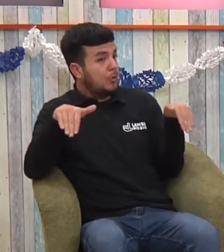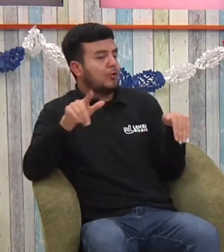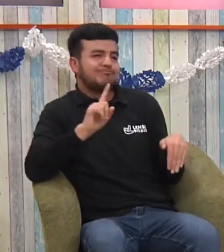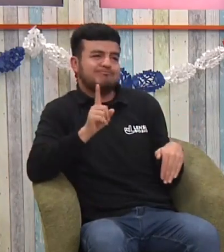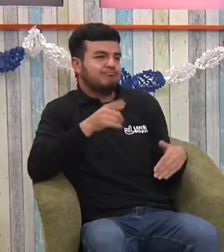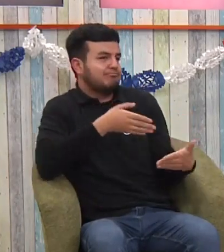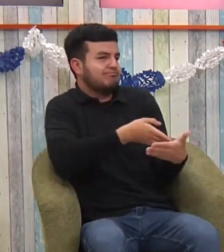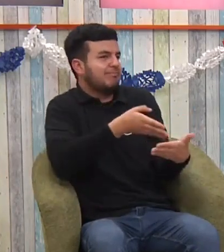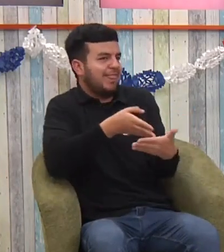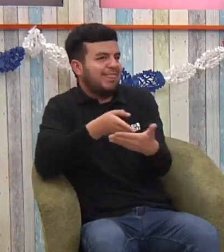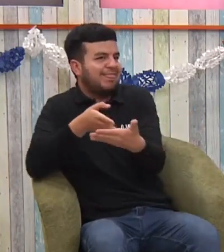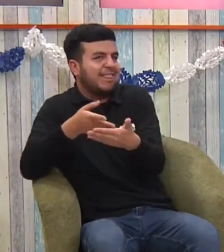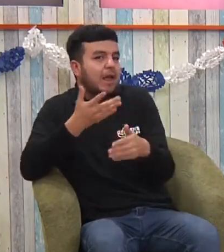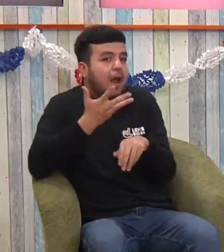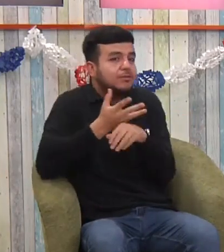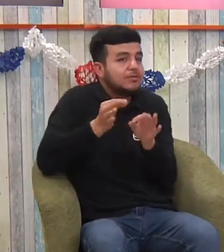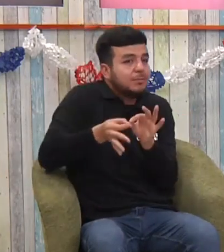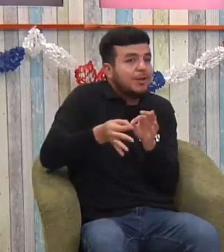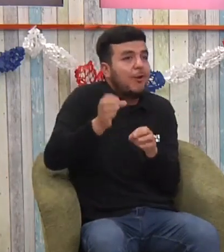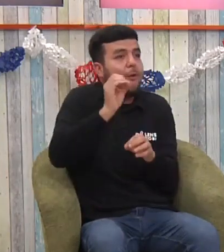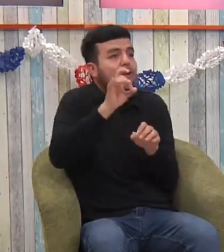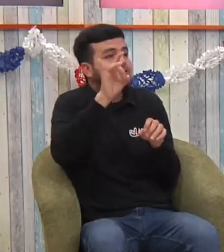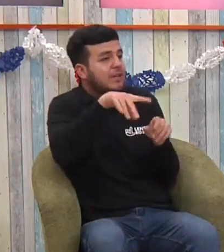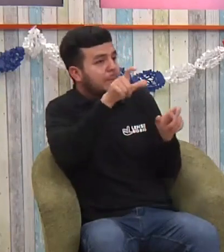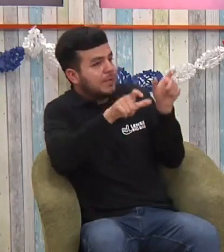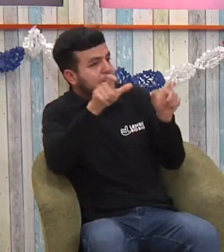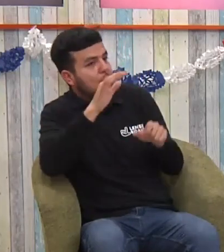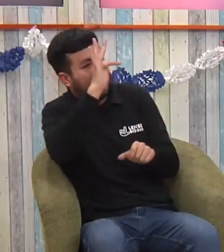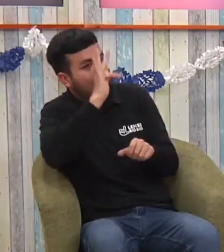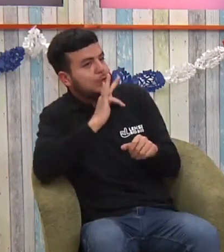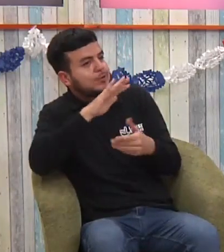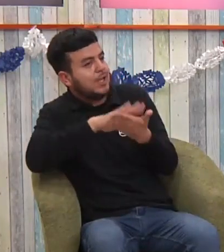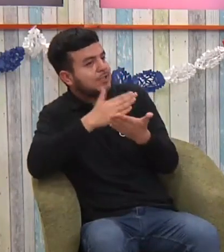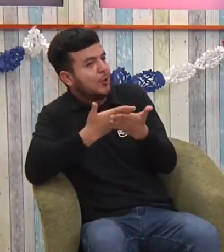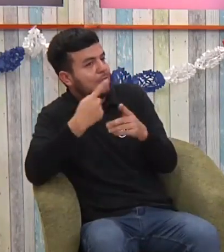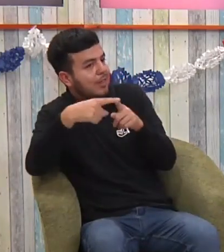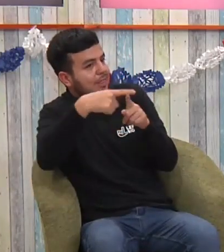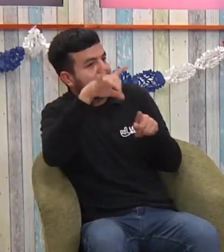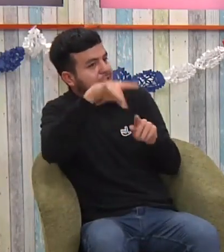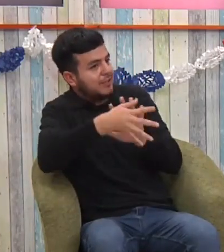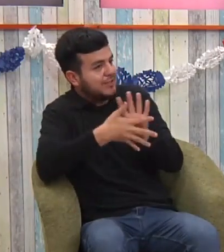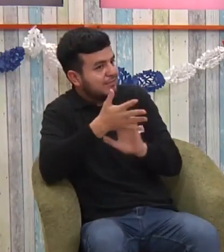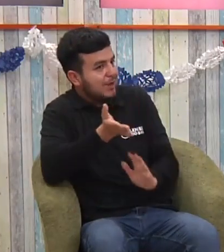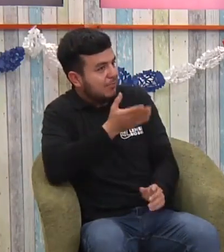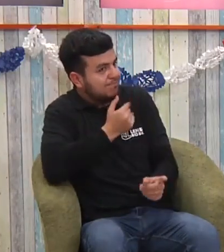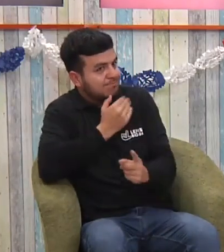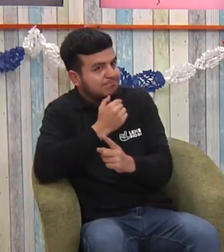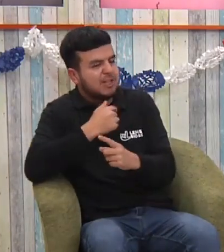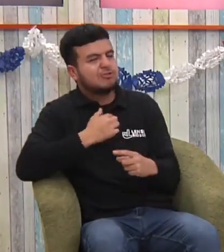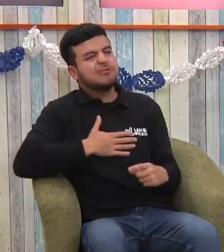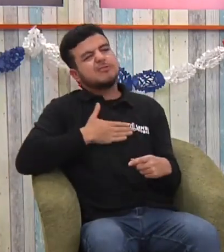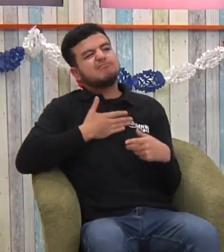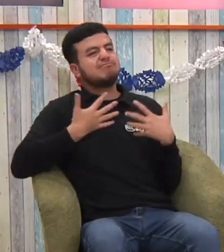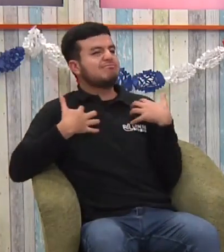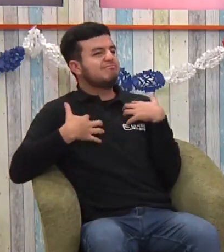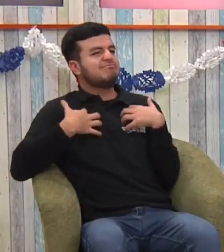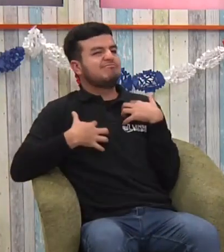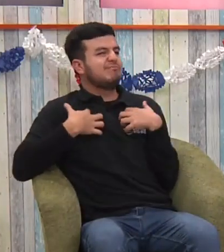por ejemplo, que haya personas que manejen lengua de señas, un servicio de interpretación, por ejemplo, o que tengan un funcionario que sepa lengua de